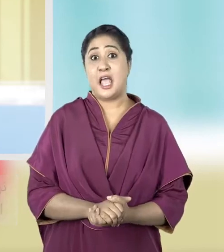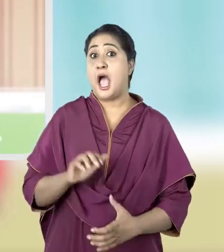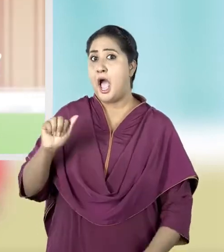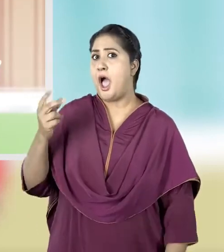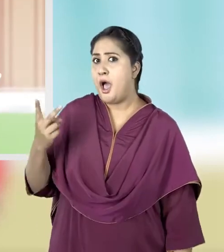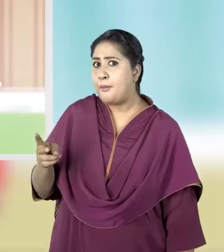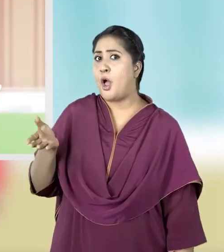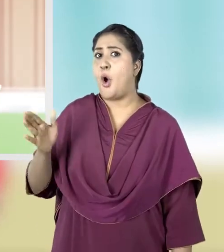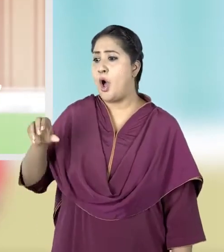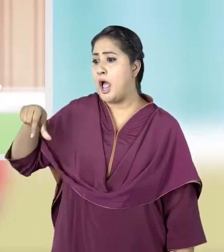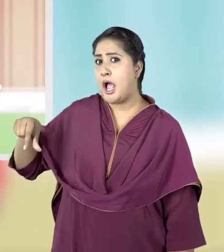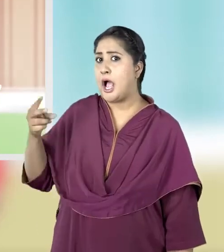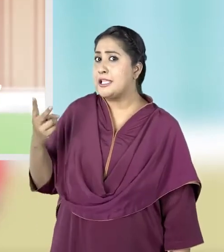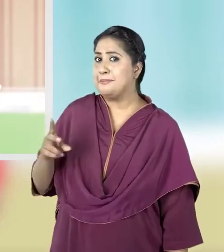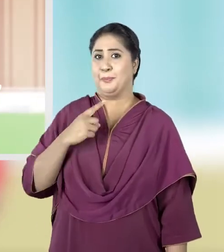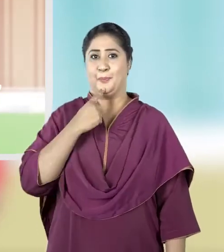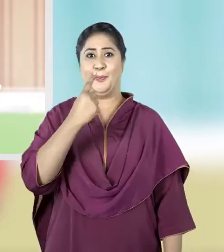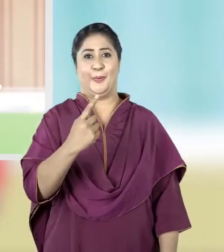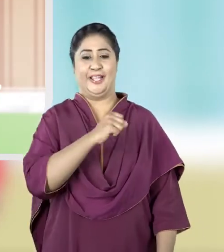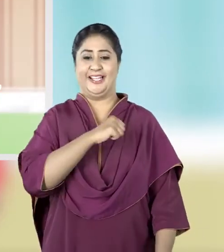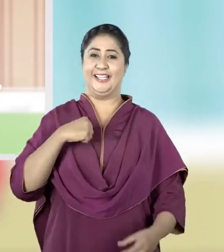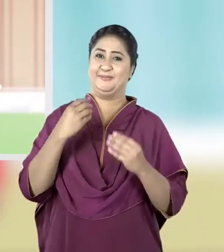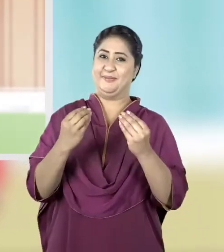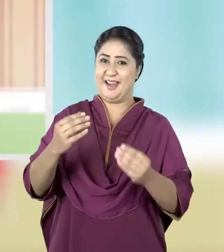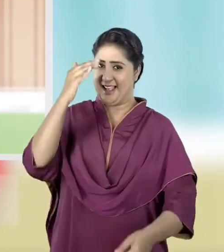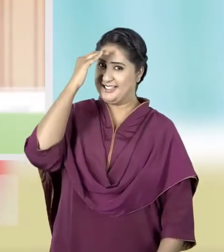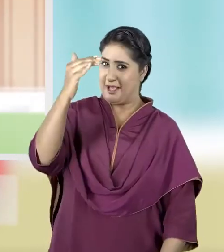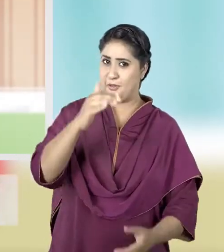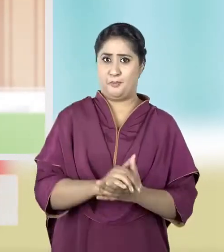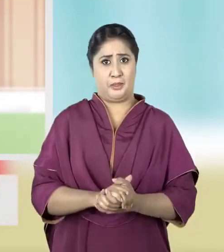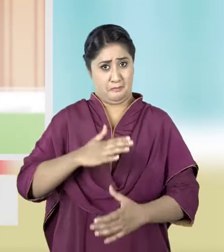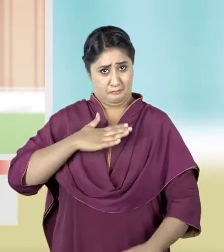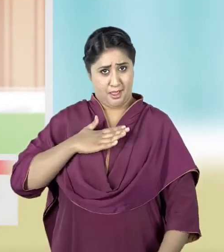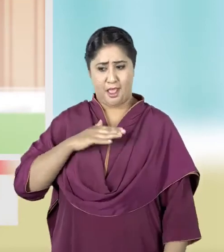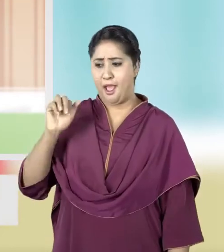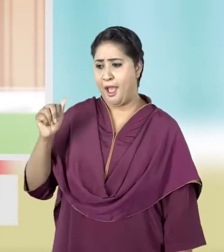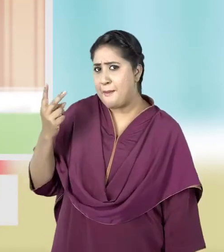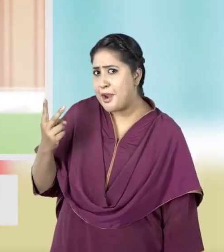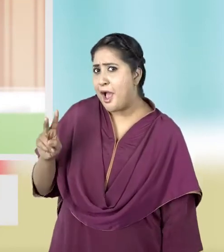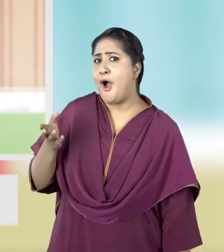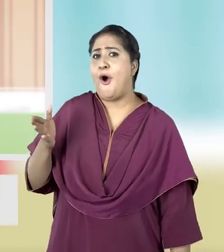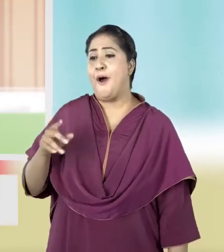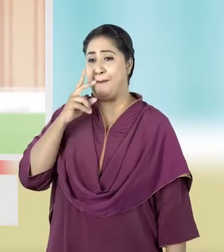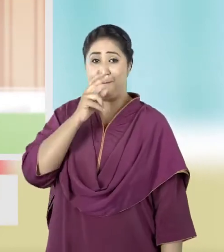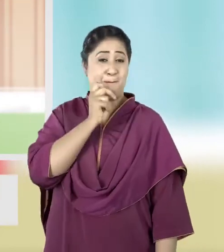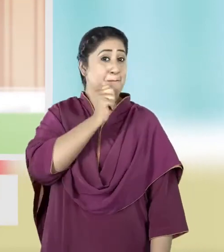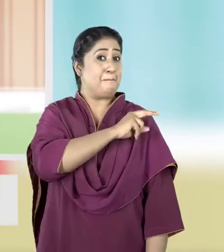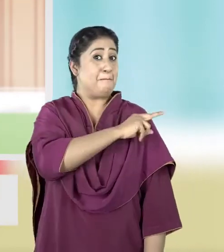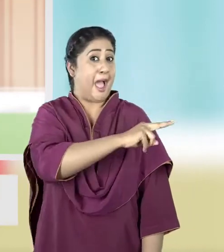आमना और कासिम की तरफ से भी ईद मुबारक असलाम अलेकूम, मैं आमना हूँ और ये मेरा छोटा भाई